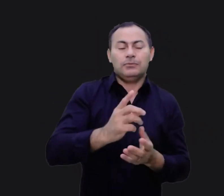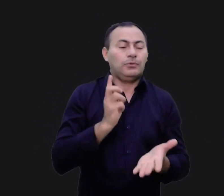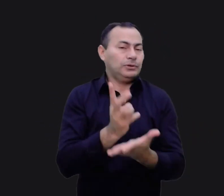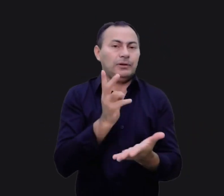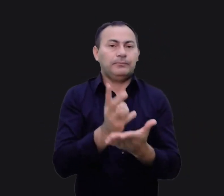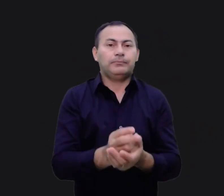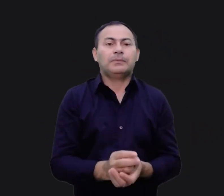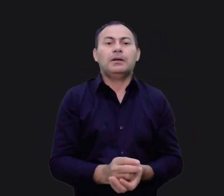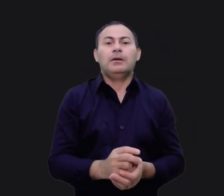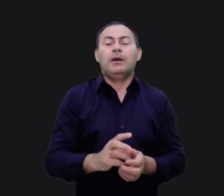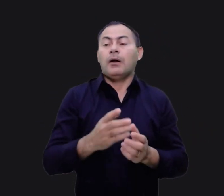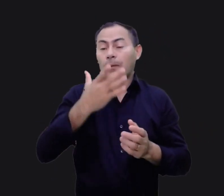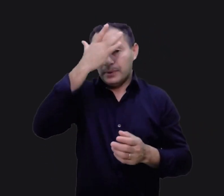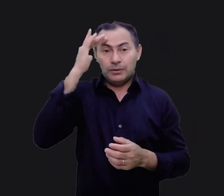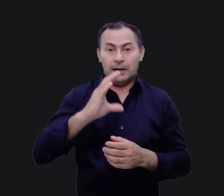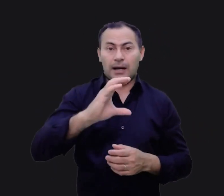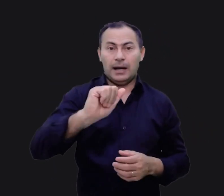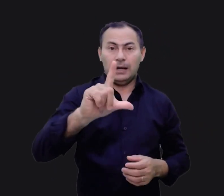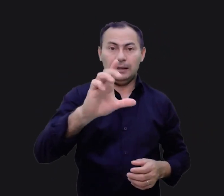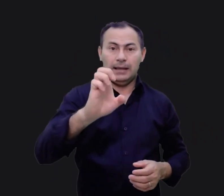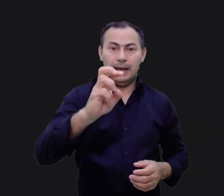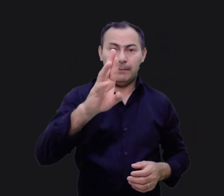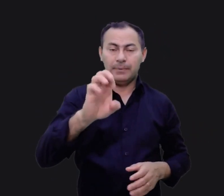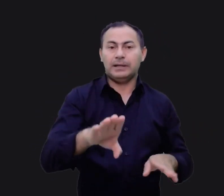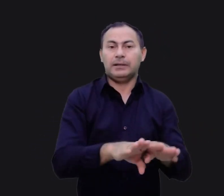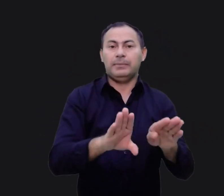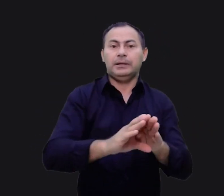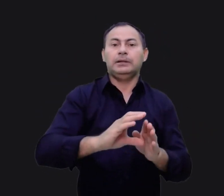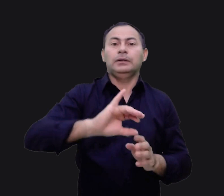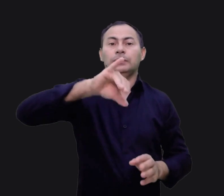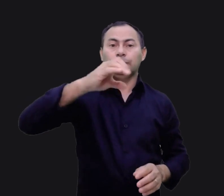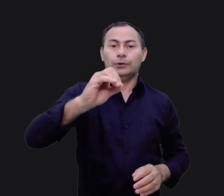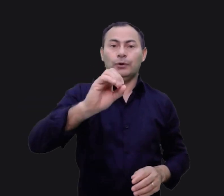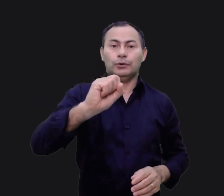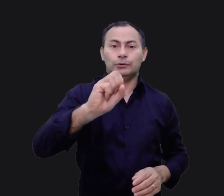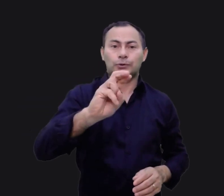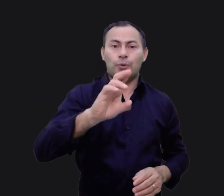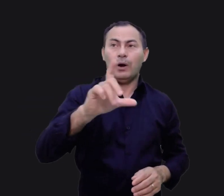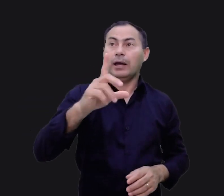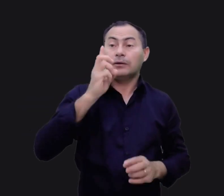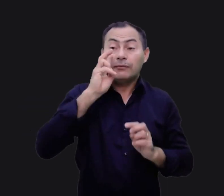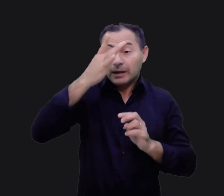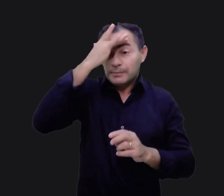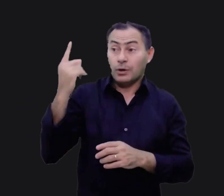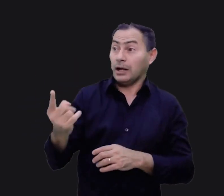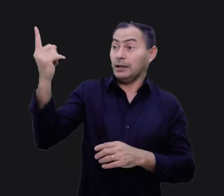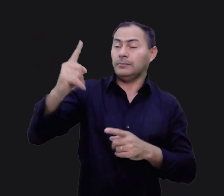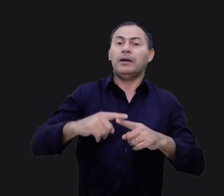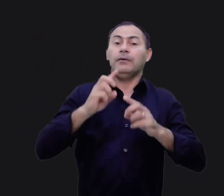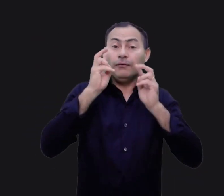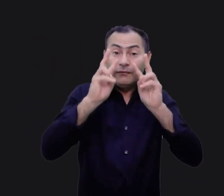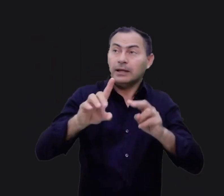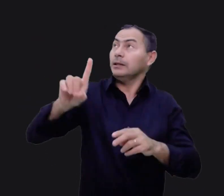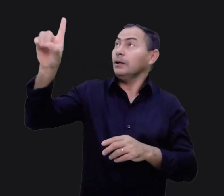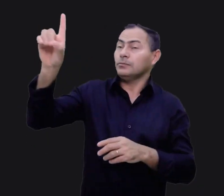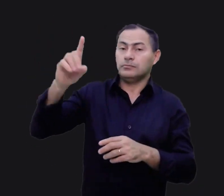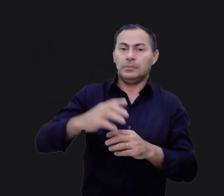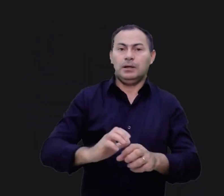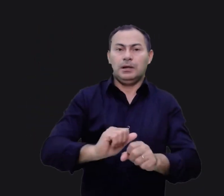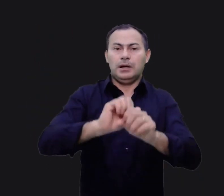levado adiante. Homens como Caleb e Josué não veem os gigantes, mas veem Deus. É claro que